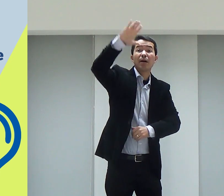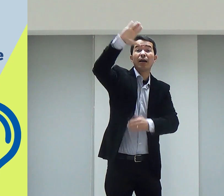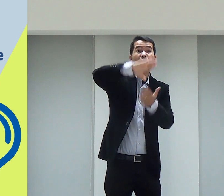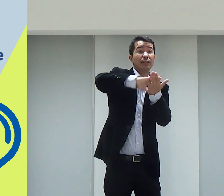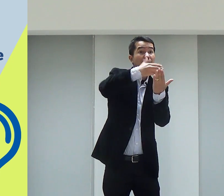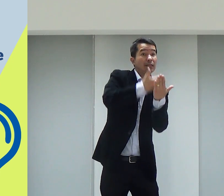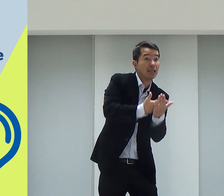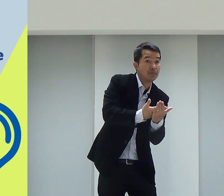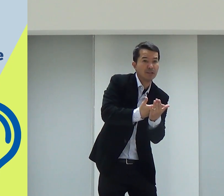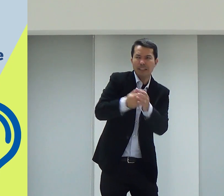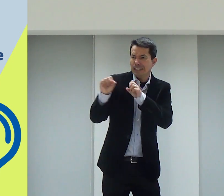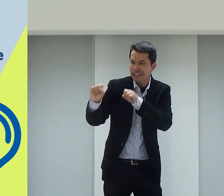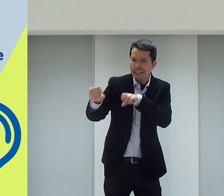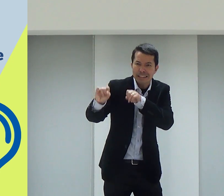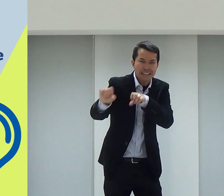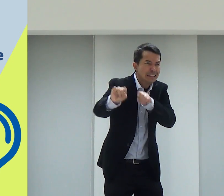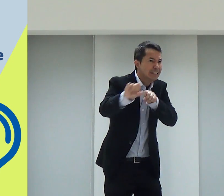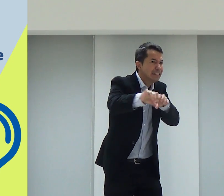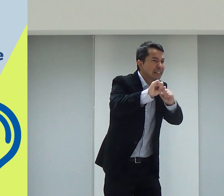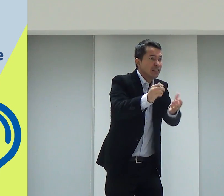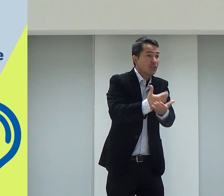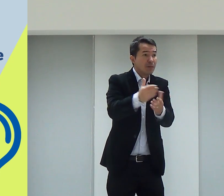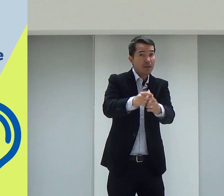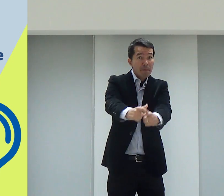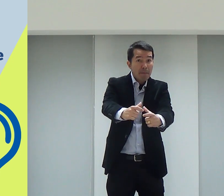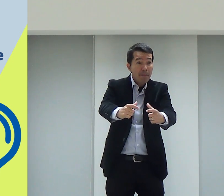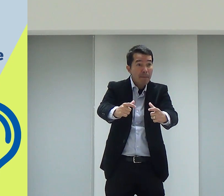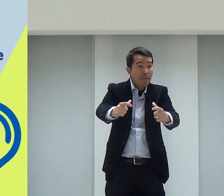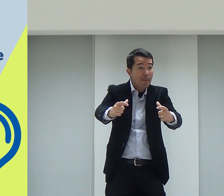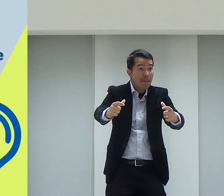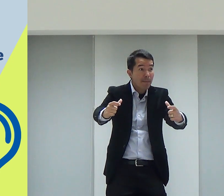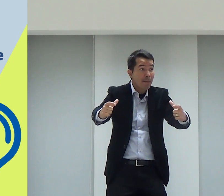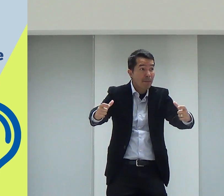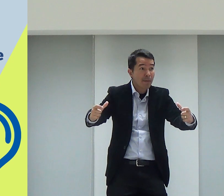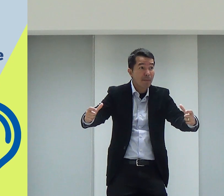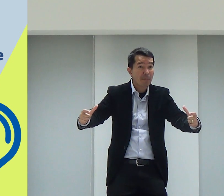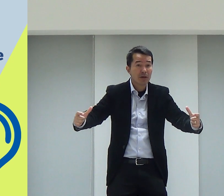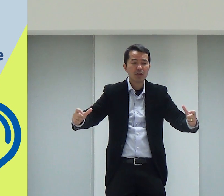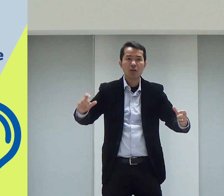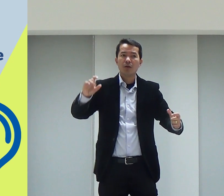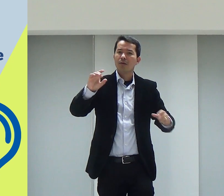Mais intérpretes também, eles começaram a ensinar para que esse ministério pudesse aumentar.